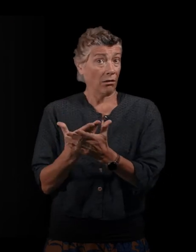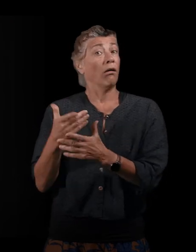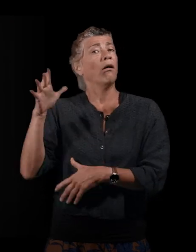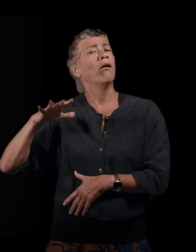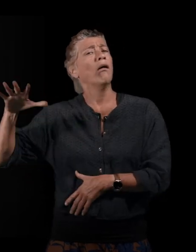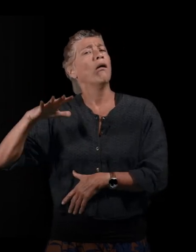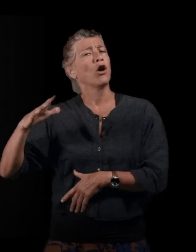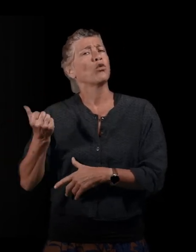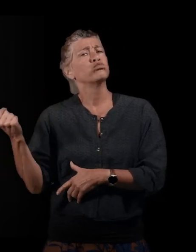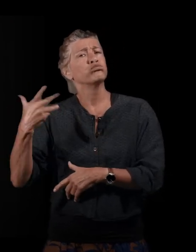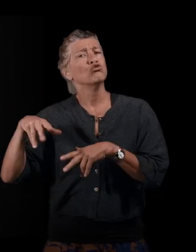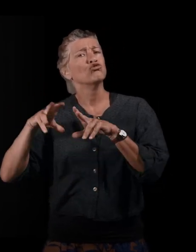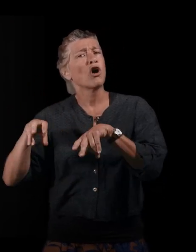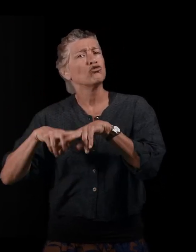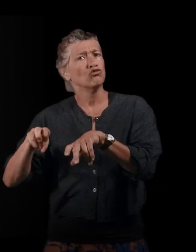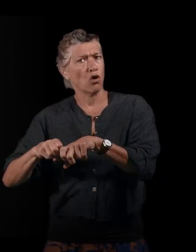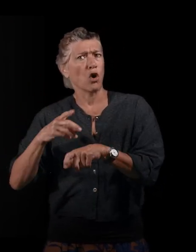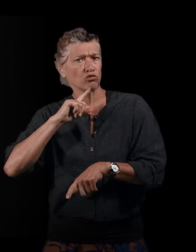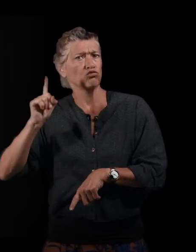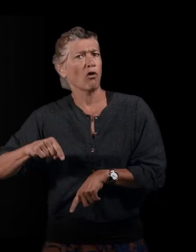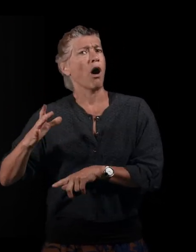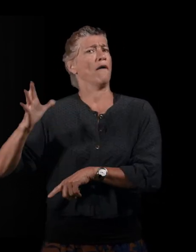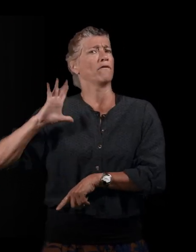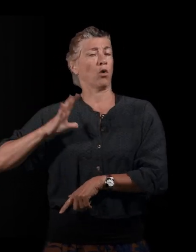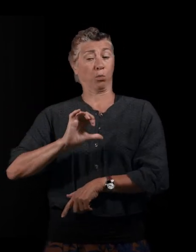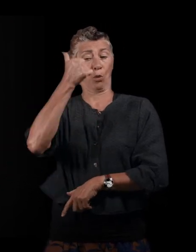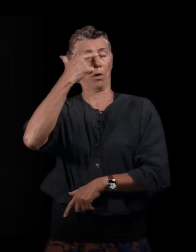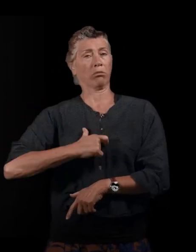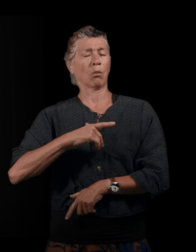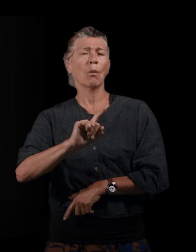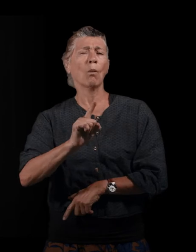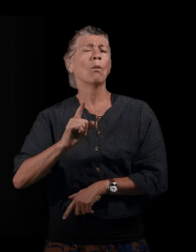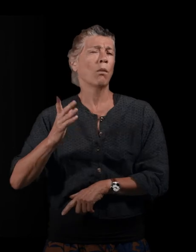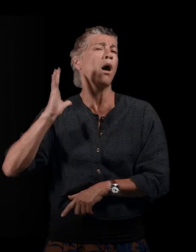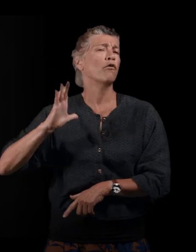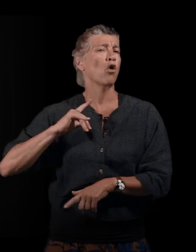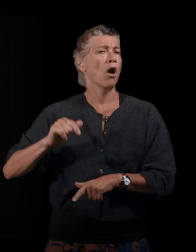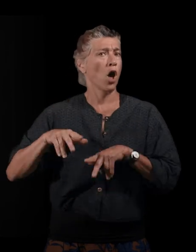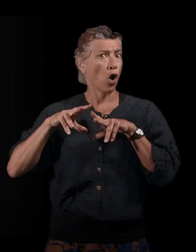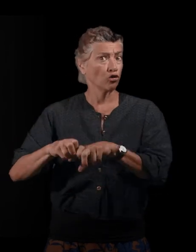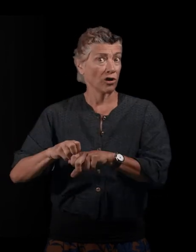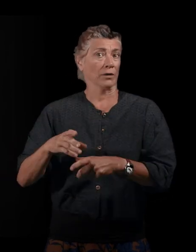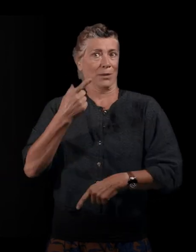pas mal de chercheurs, en fait. Je ne suis pas du tout la première, mais qu'il m'importait d'explorer au féminin.